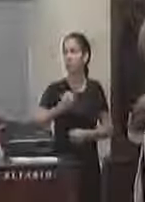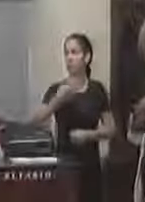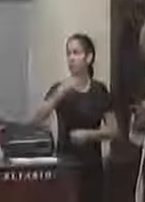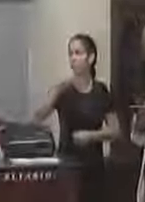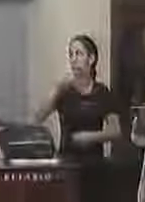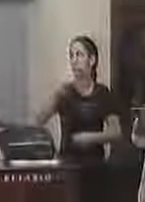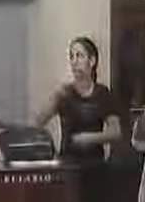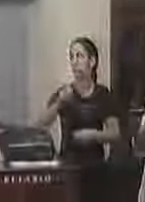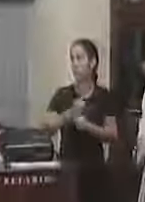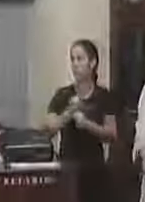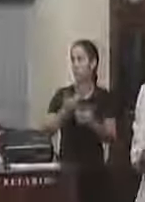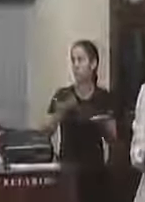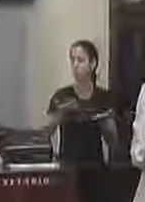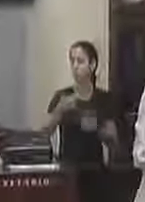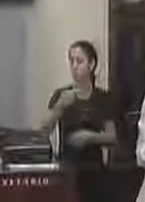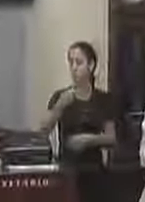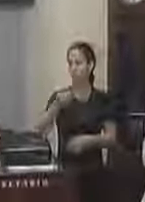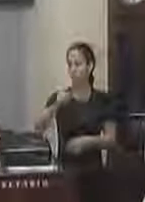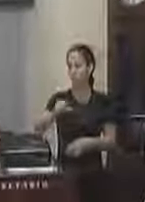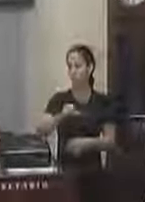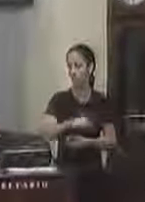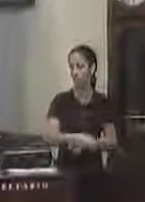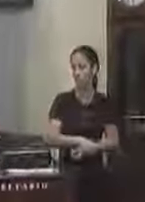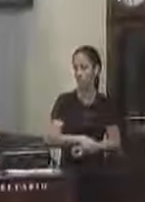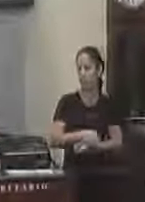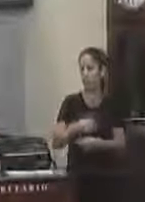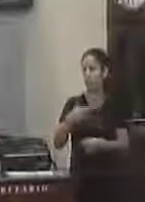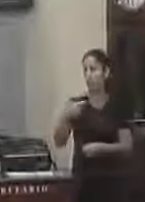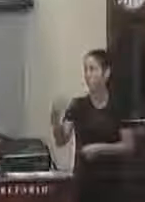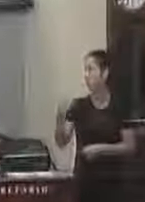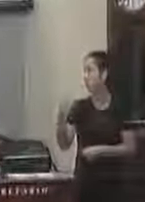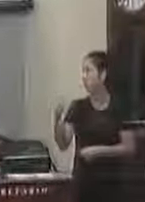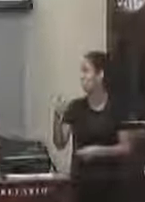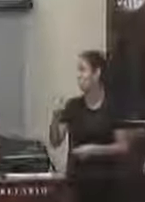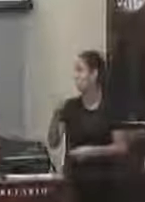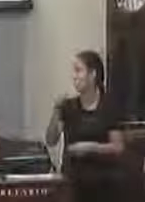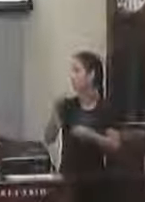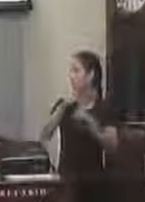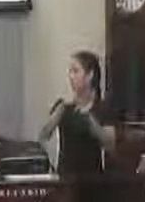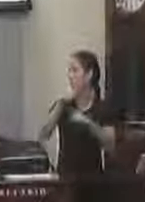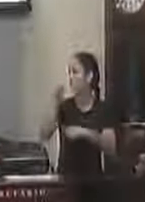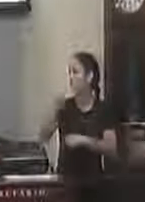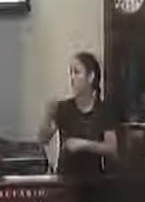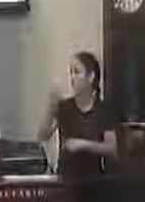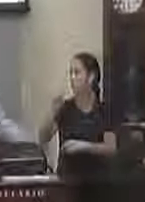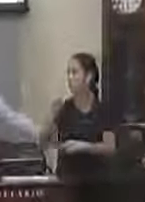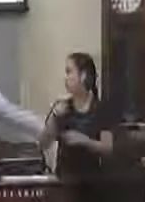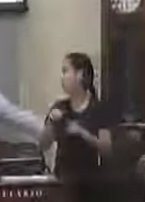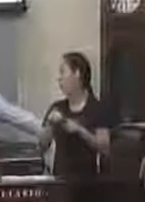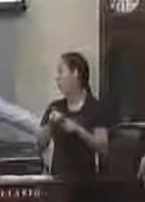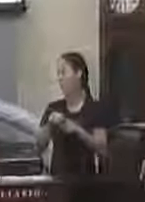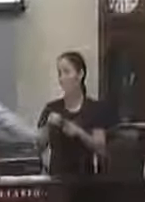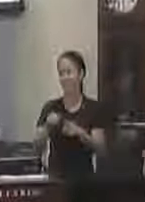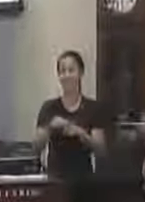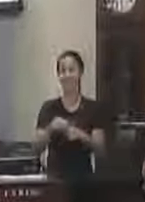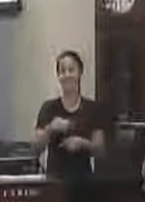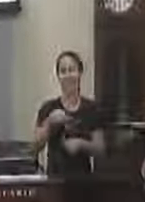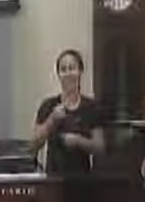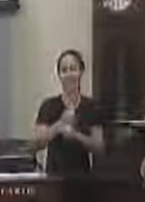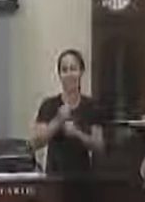45 de 2019, de 22 de agosto de 2019,